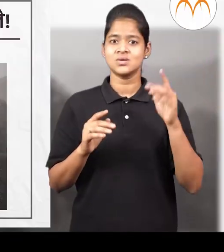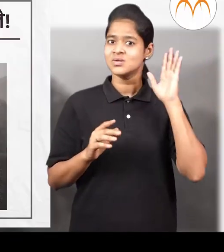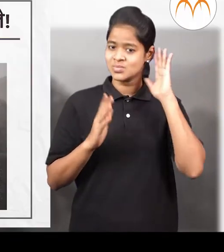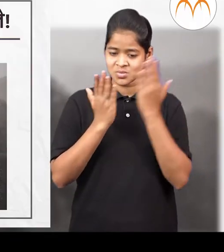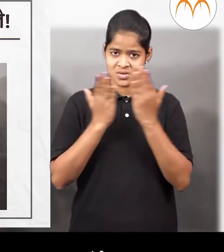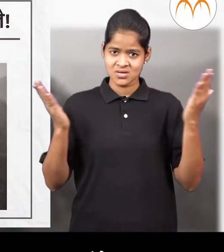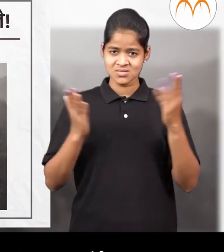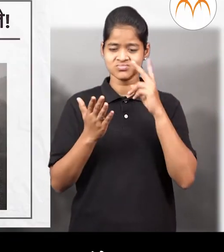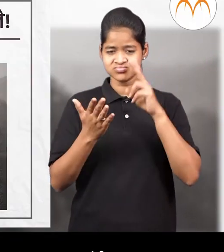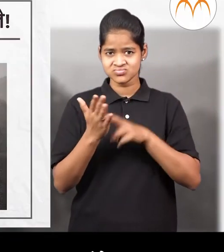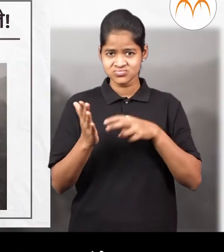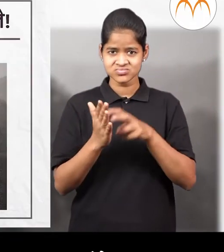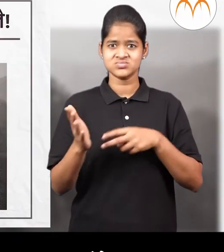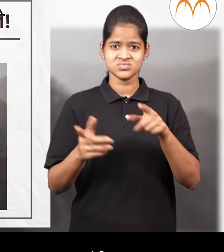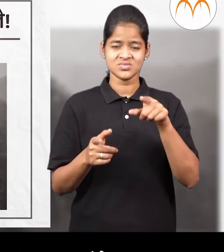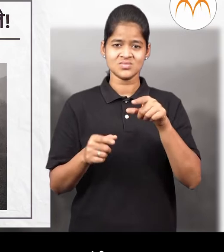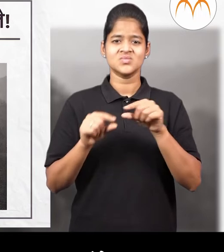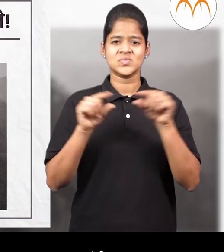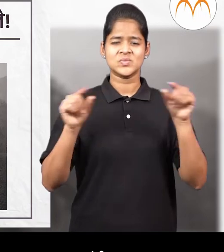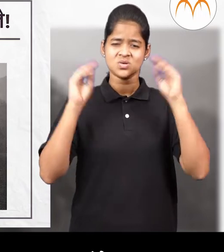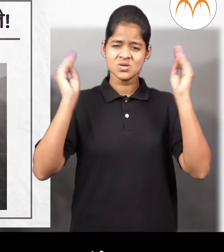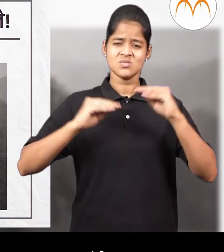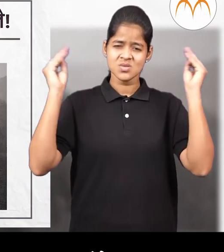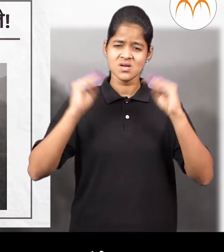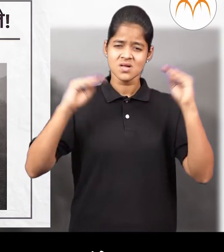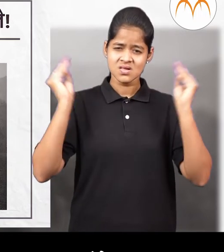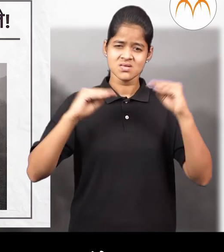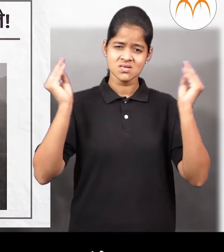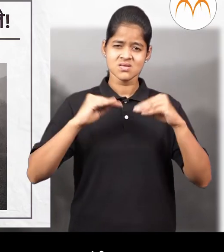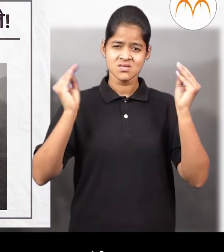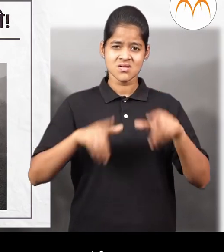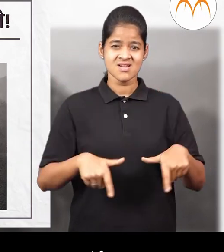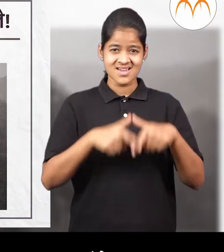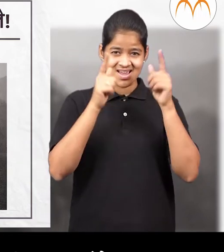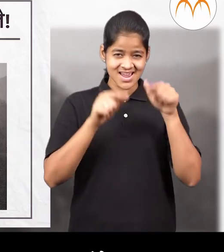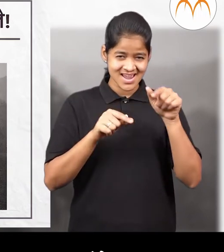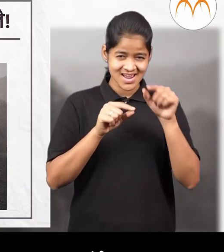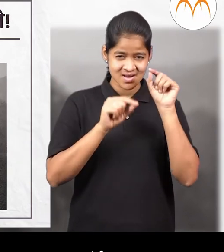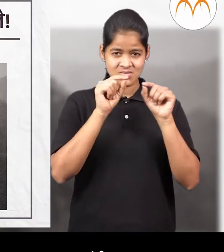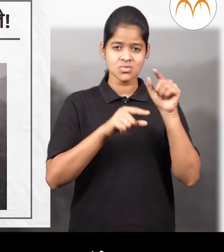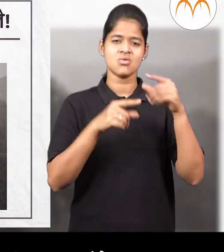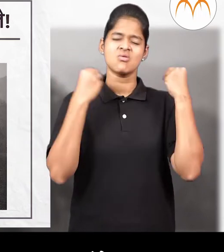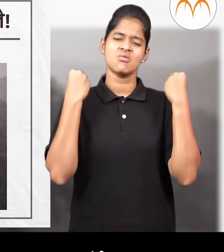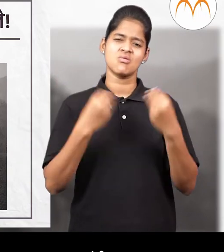नमुना, मेट गुताड गावाला पाउसाने जोडपले तूतीचा बागांचे नुकसान